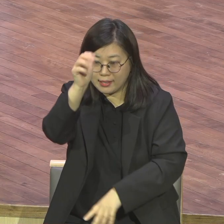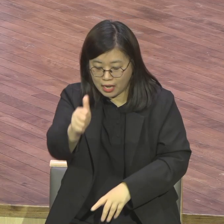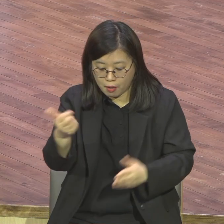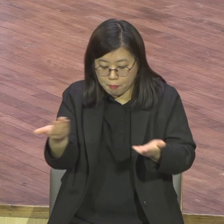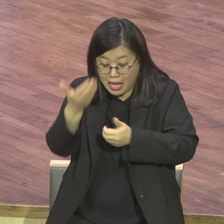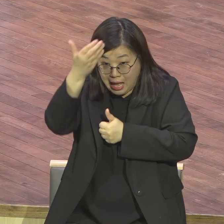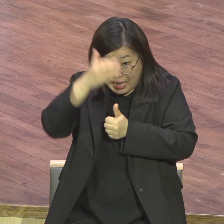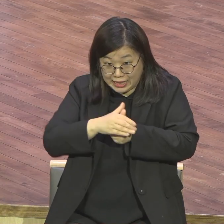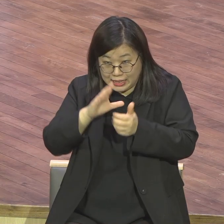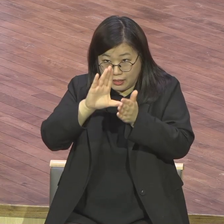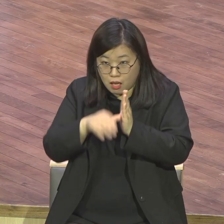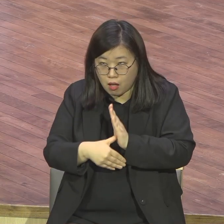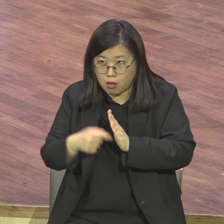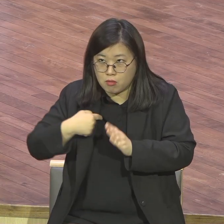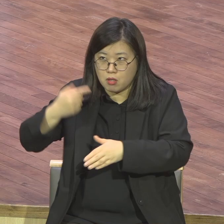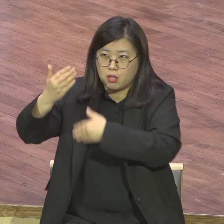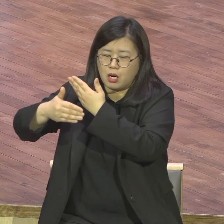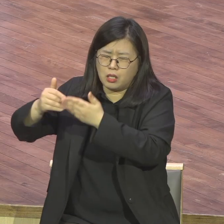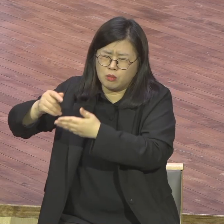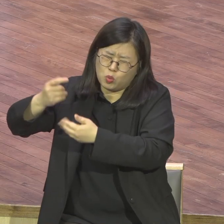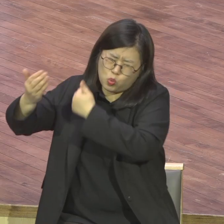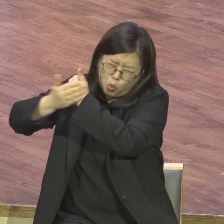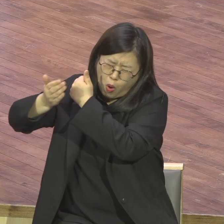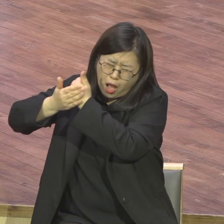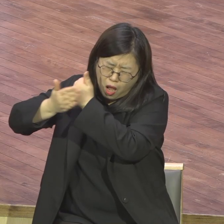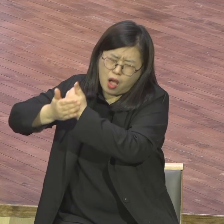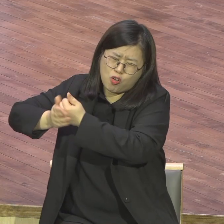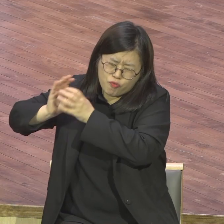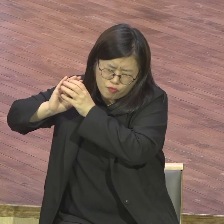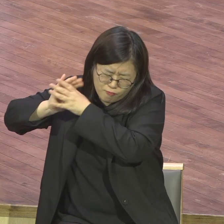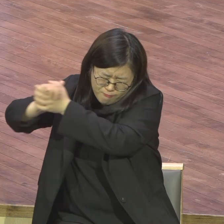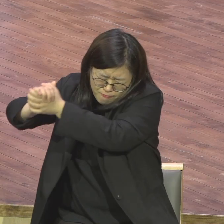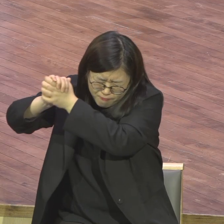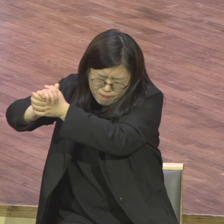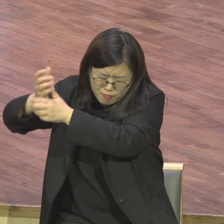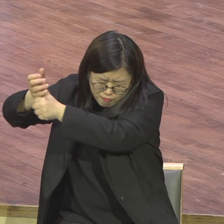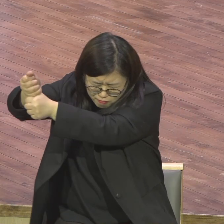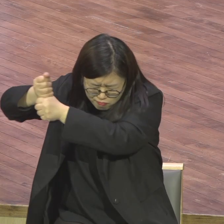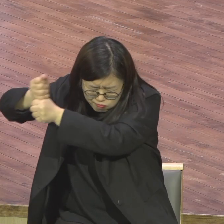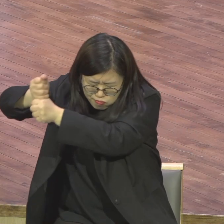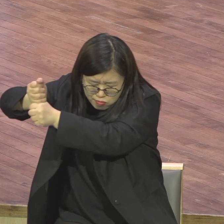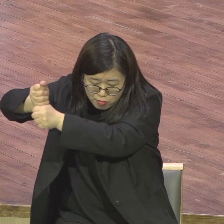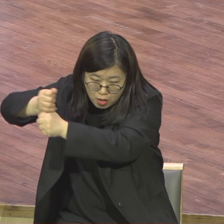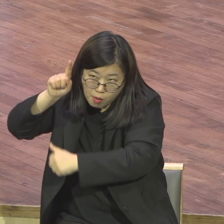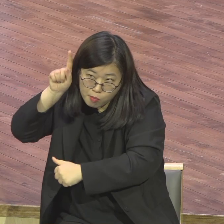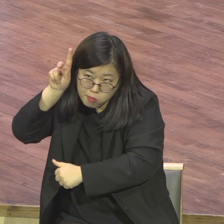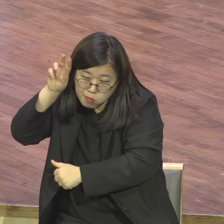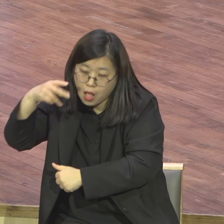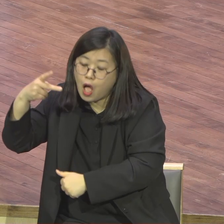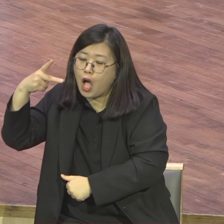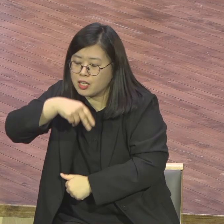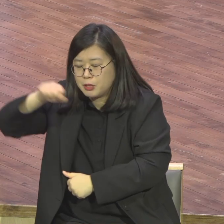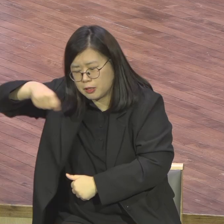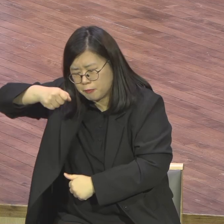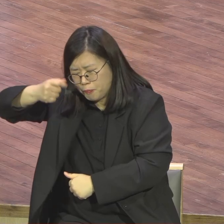청년회 회장 뭐 그야 말할것 30명에서 1,080이 몇배요 그건대지 여러분